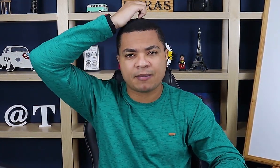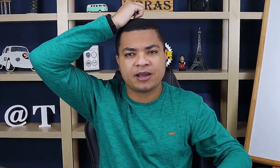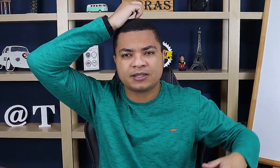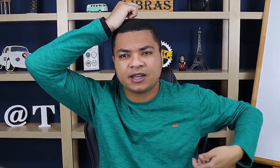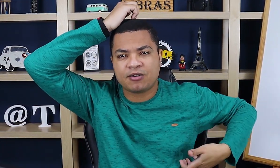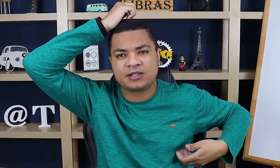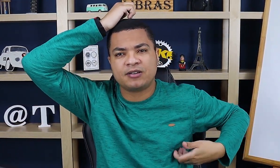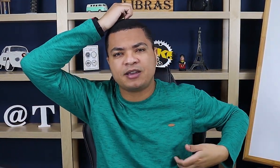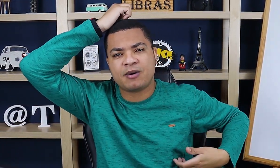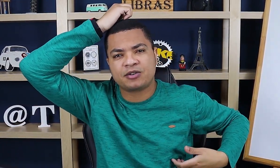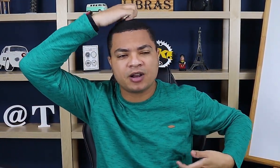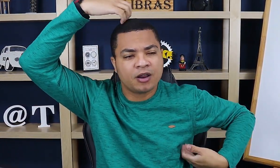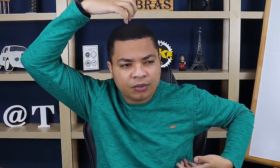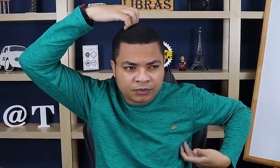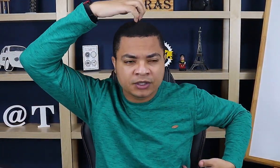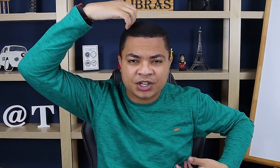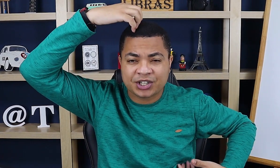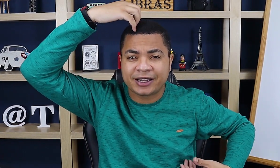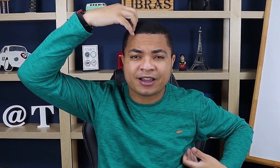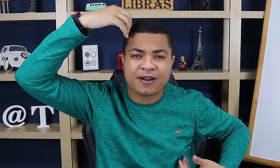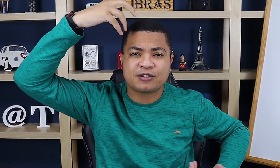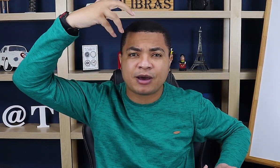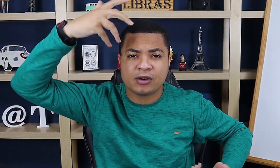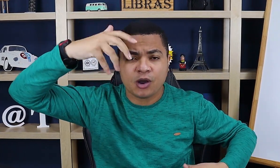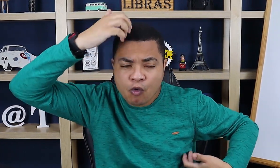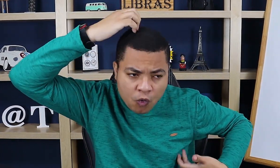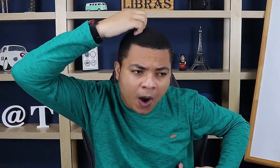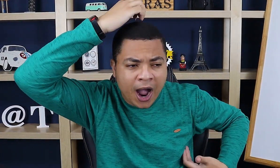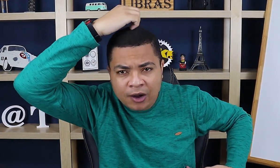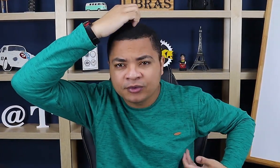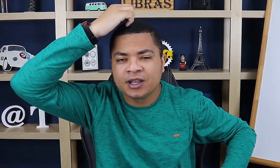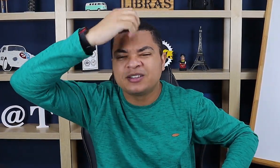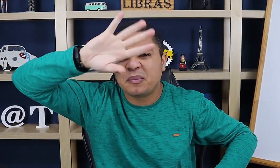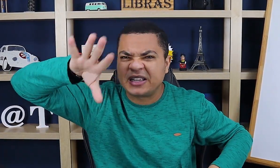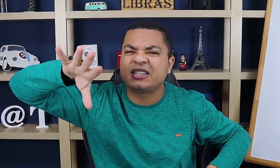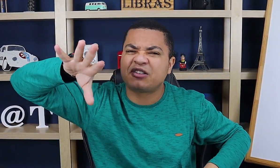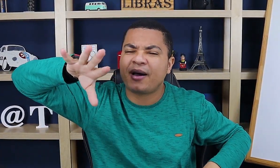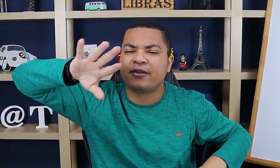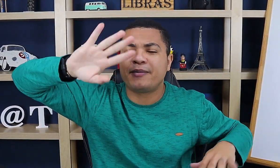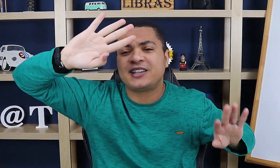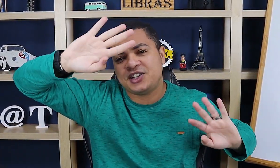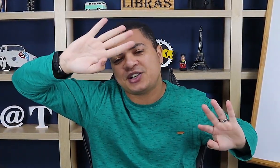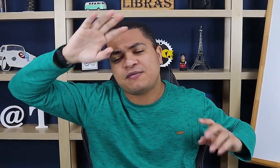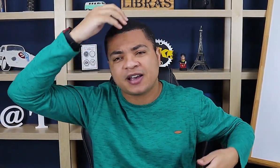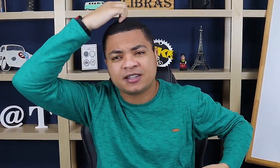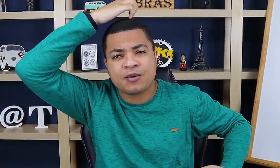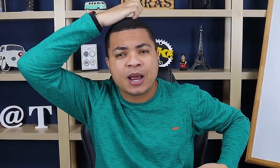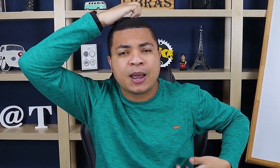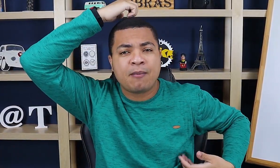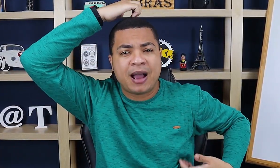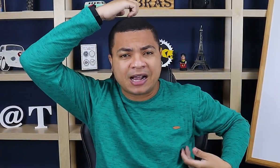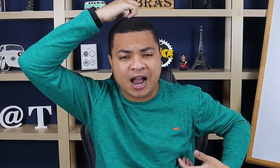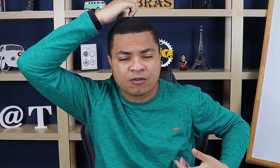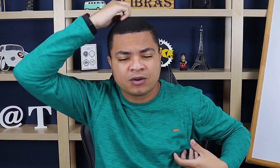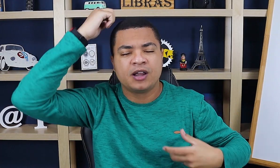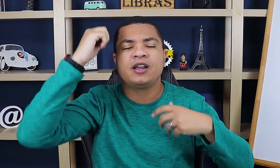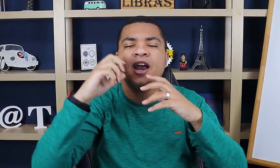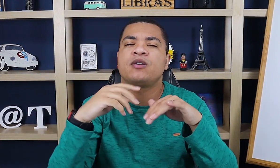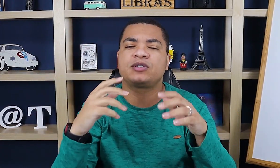cabeça e coçando aqui embaixo, né? Tem gente até que faz o barulho, Uh, uh, uh, Não precisa do barulho. Mas tem gente que faz. Então, macaco. É um